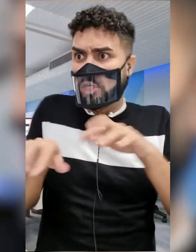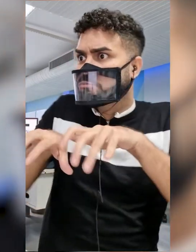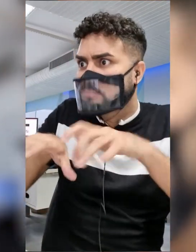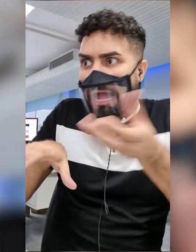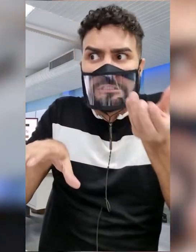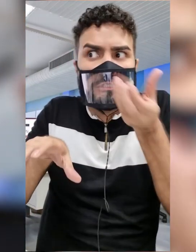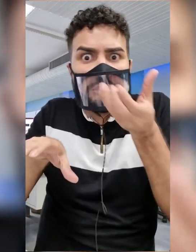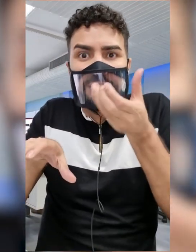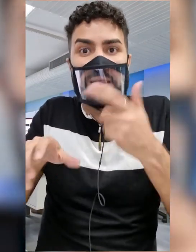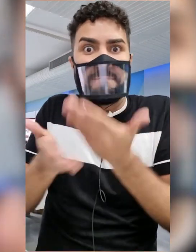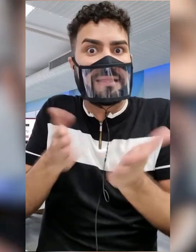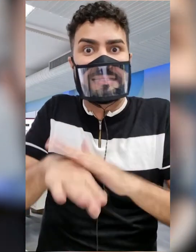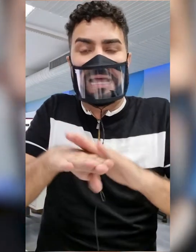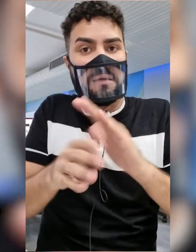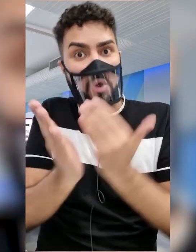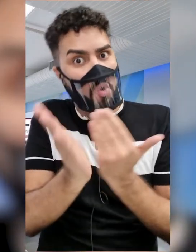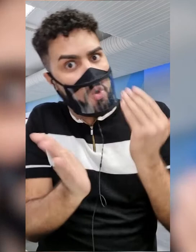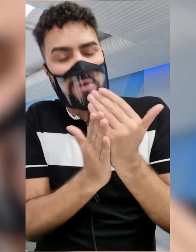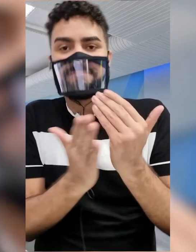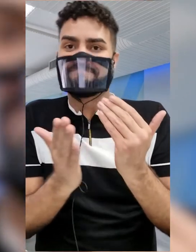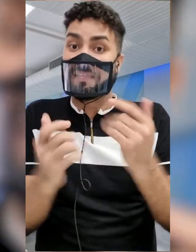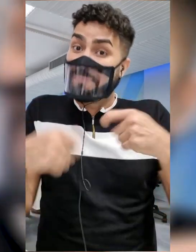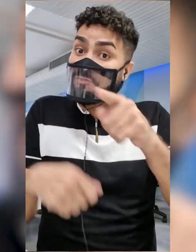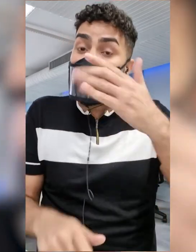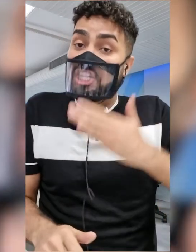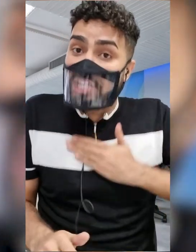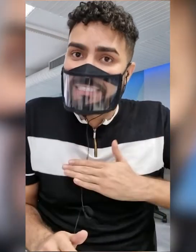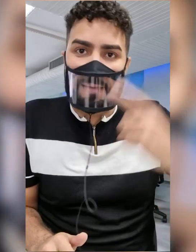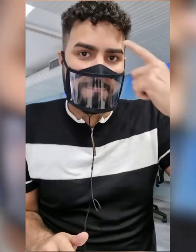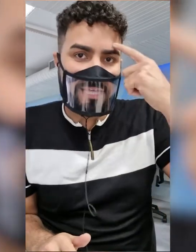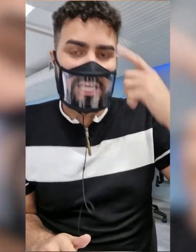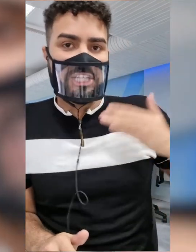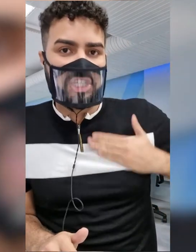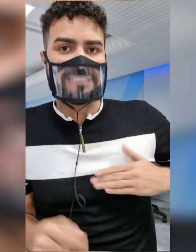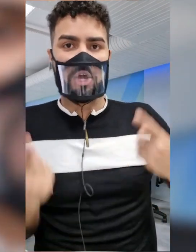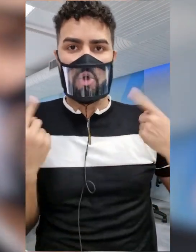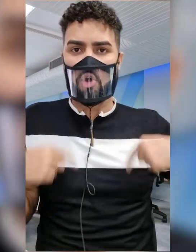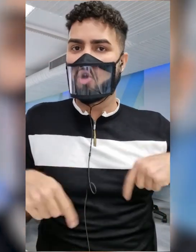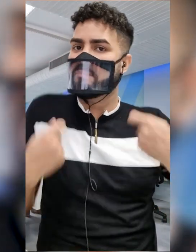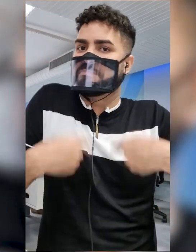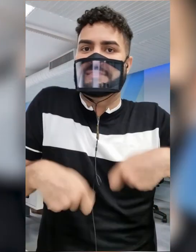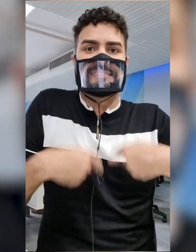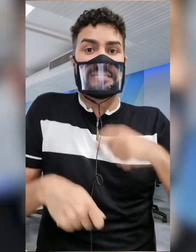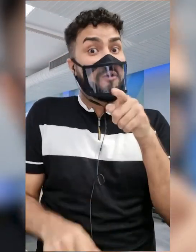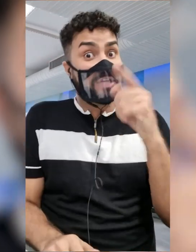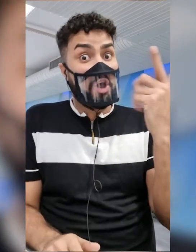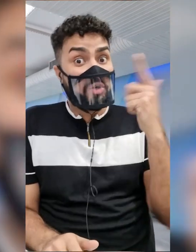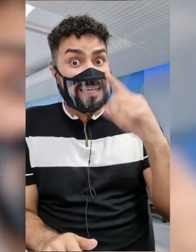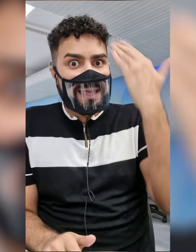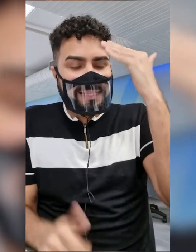come até na frente do computador para não perder nada. Você precisa descansar a sua mente, você precisa descansar o corpo e você entender